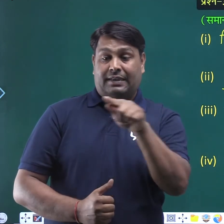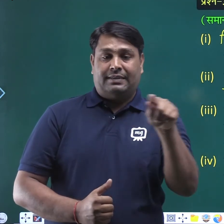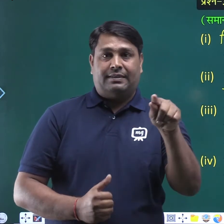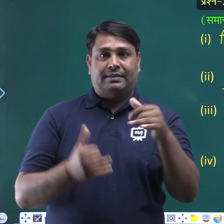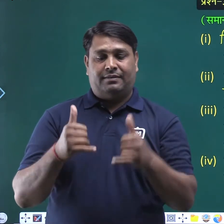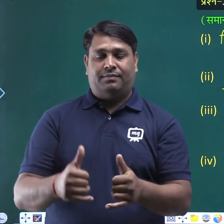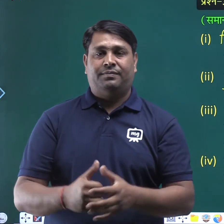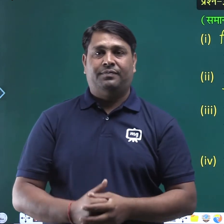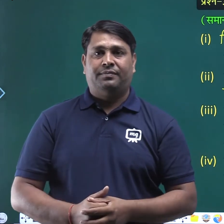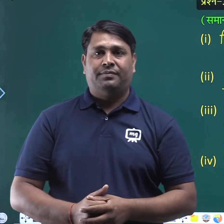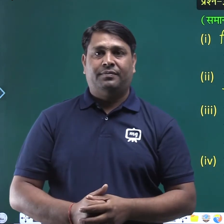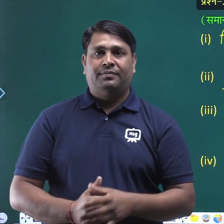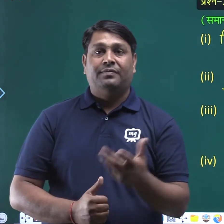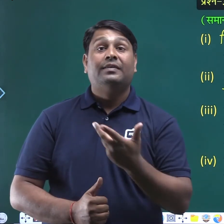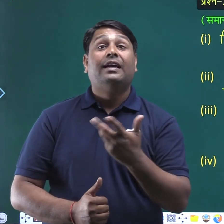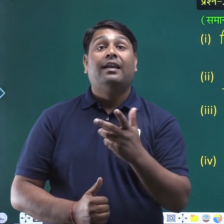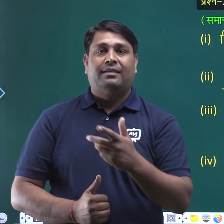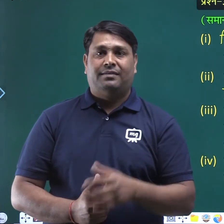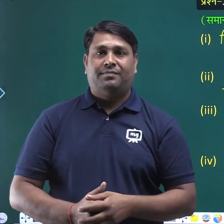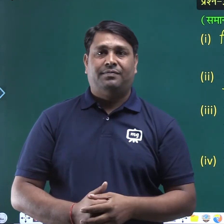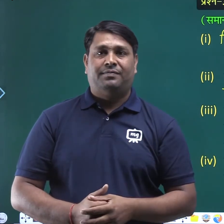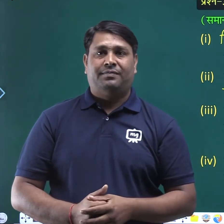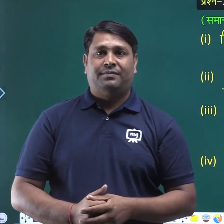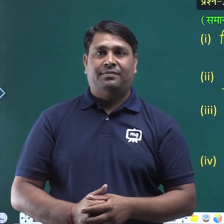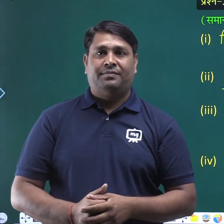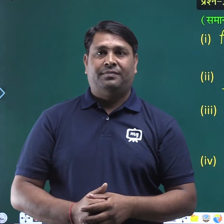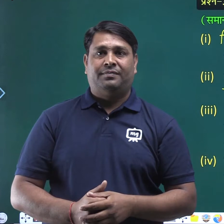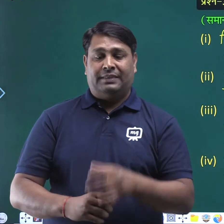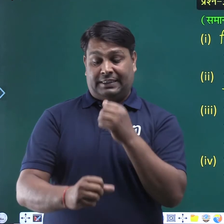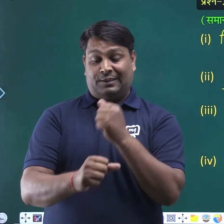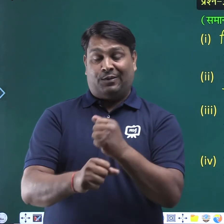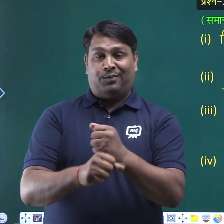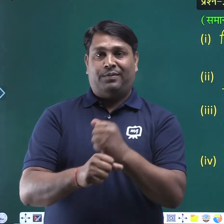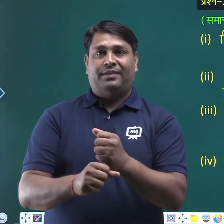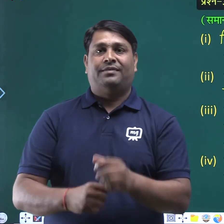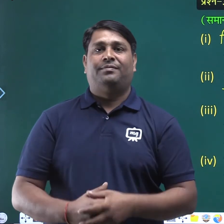क्या लिखेंगे बच्चों? सरकारे